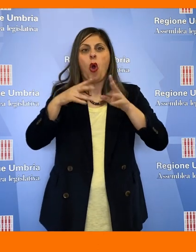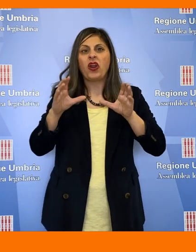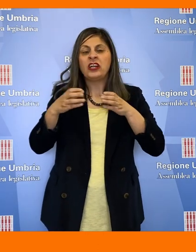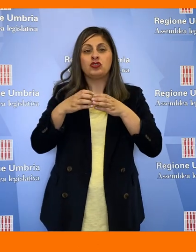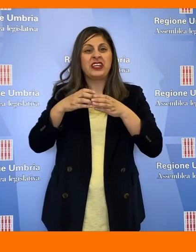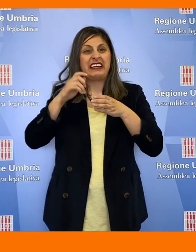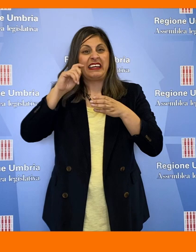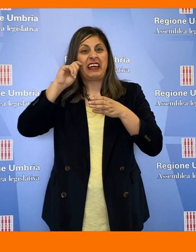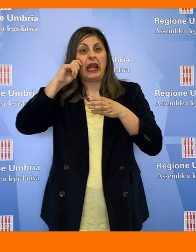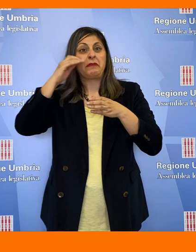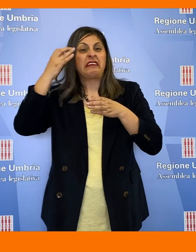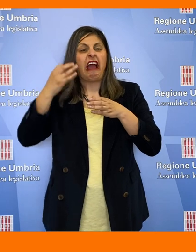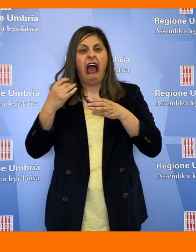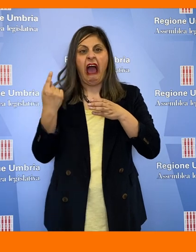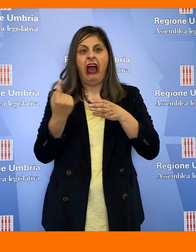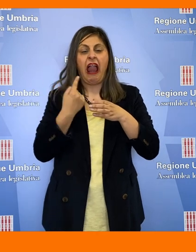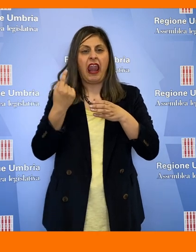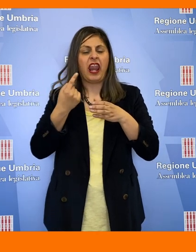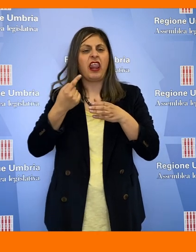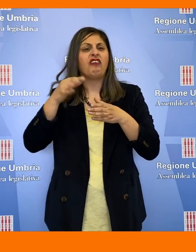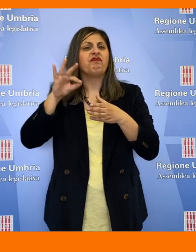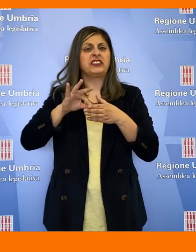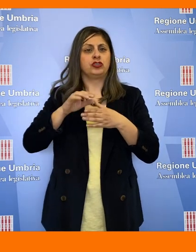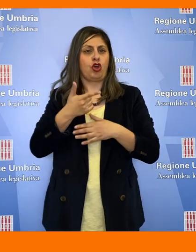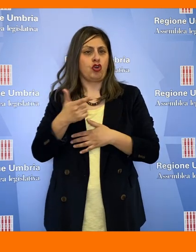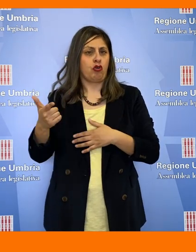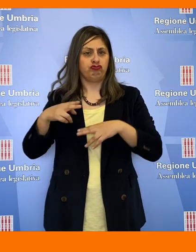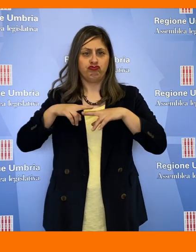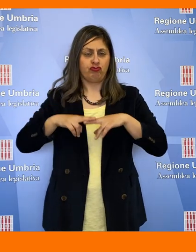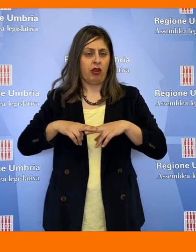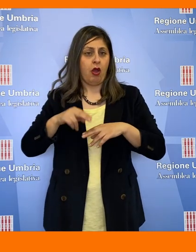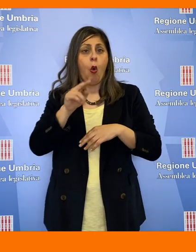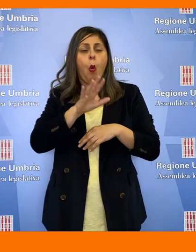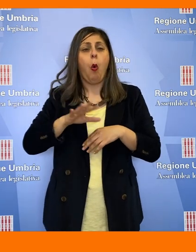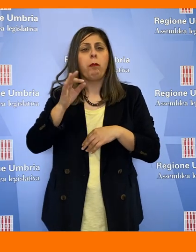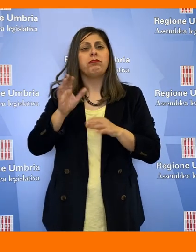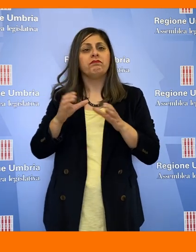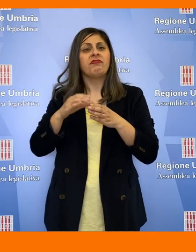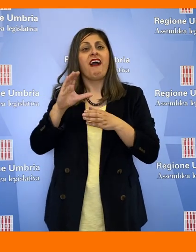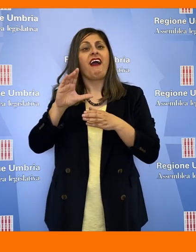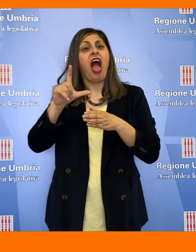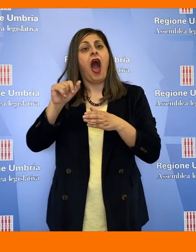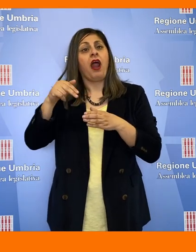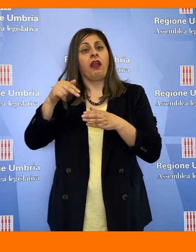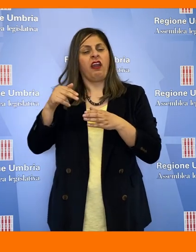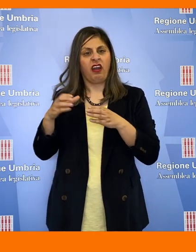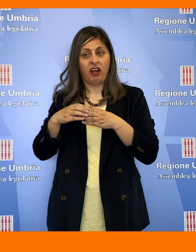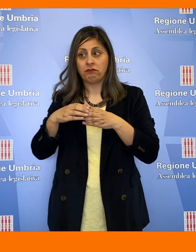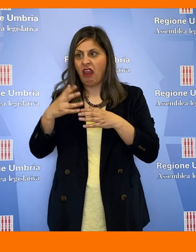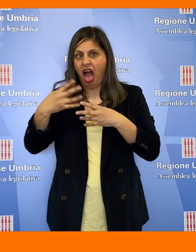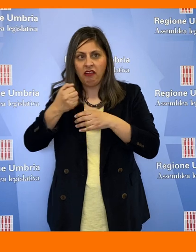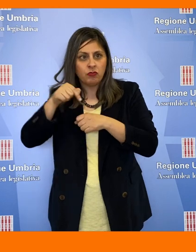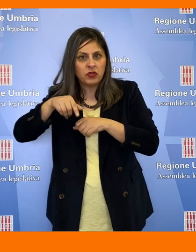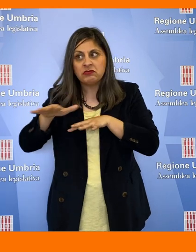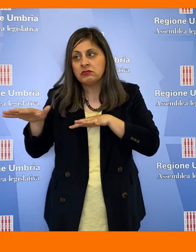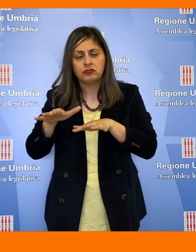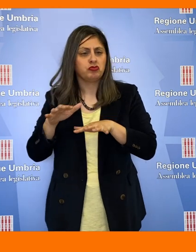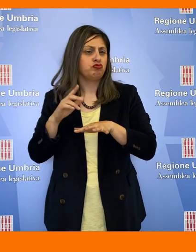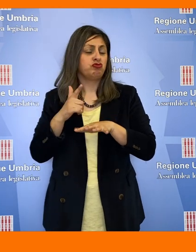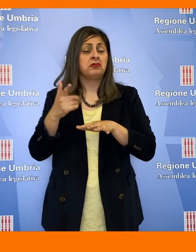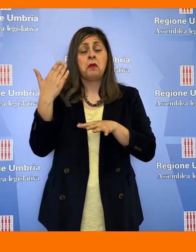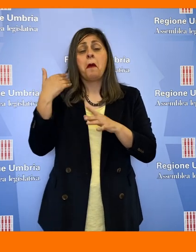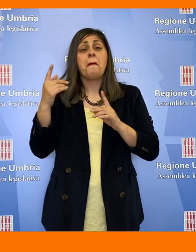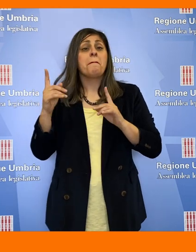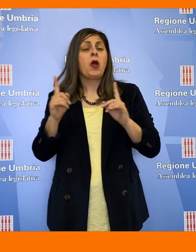organizzazioni criminali stanziali, diciamo all'Umbria non ci sono clan che operano nel contesto, c'è stato in